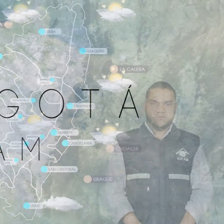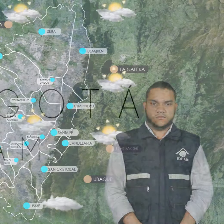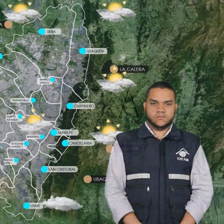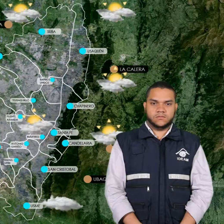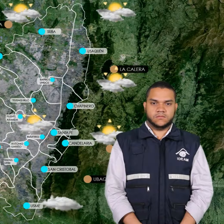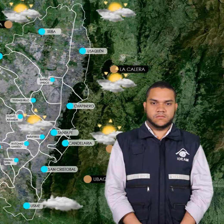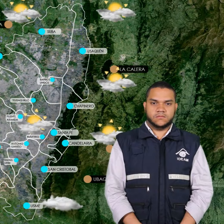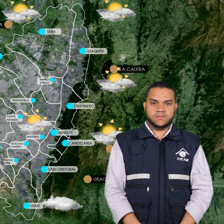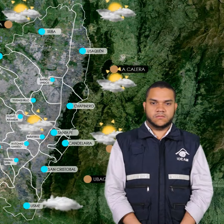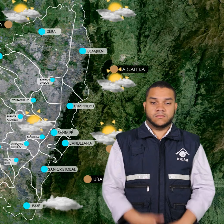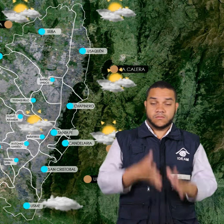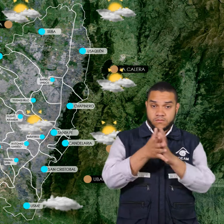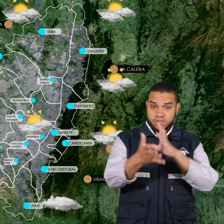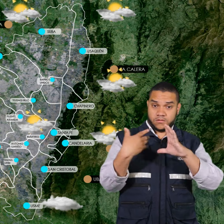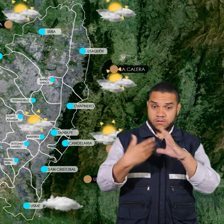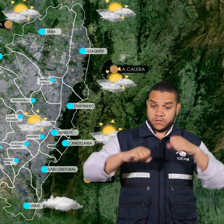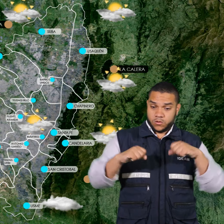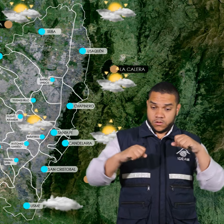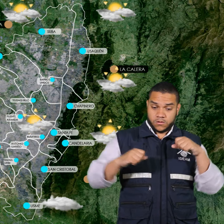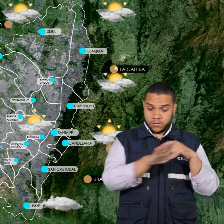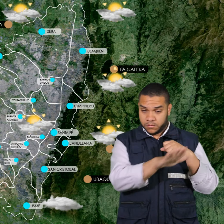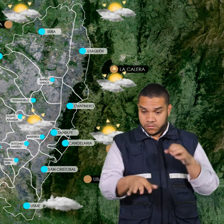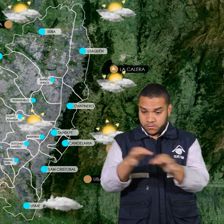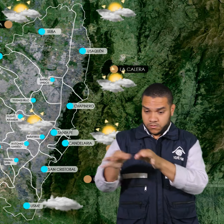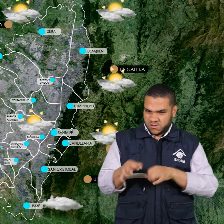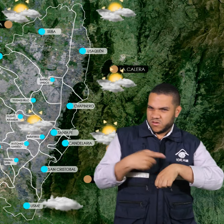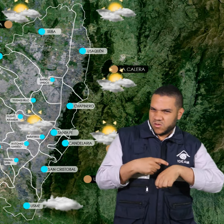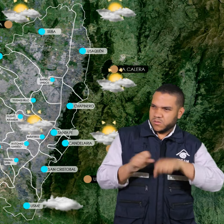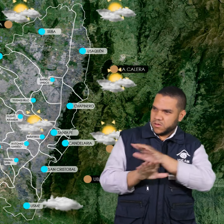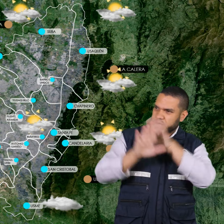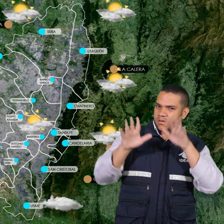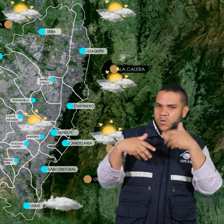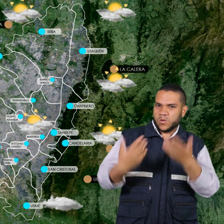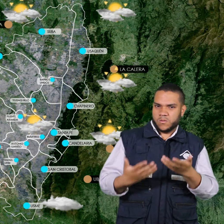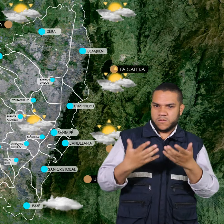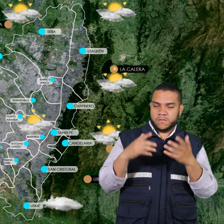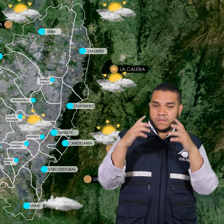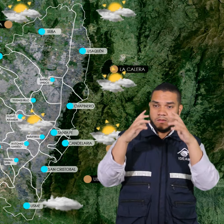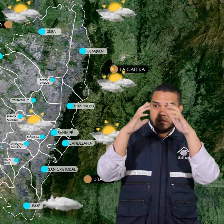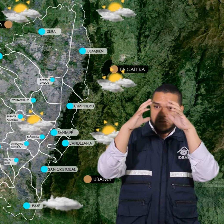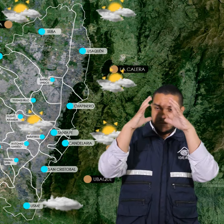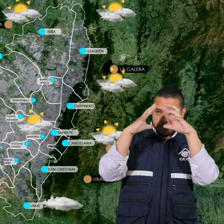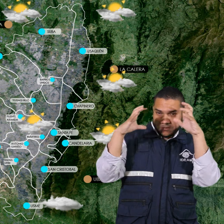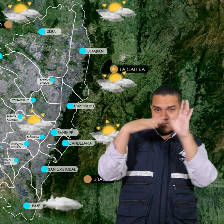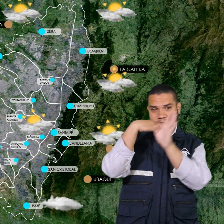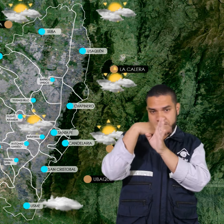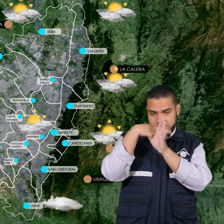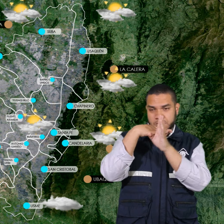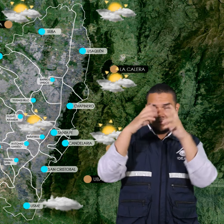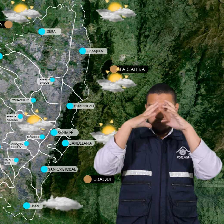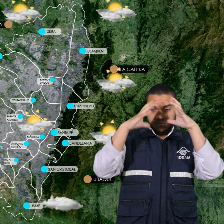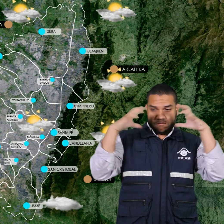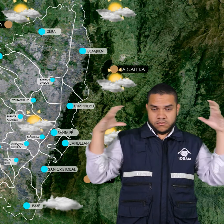el pronóstico para la sana bogotá en horas de la mañana nos indica que prevalecerán las condiciones de cielo parcialmente nublado a